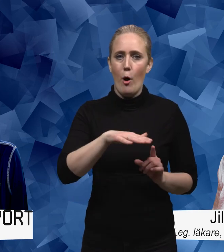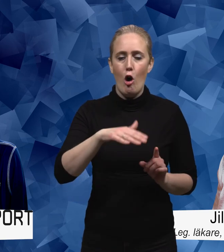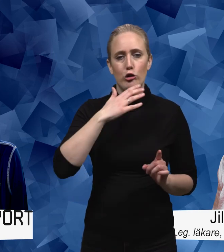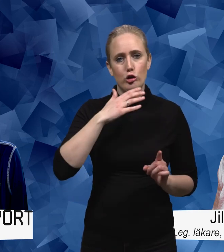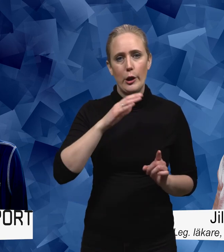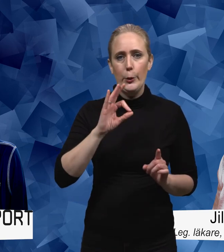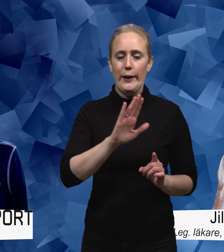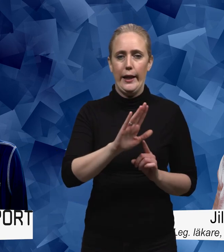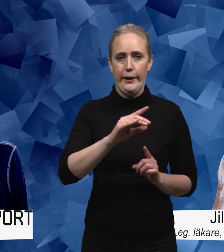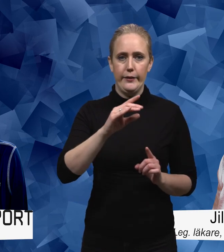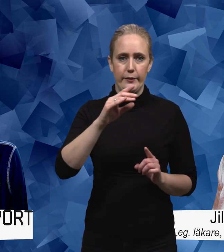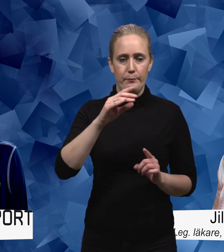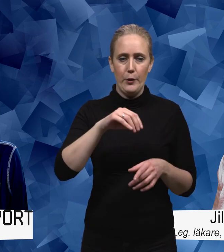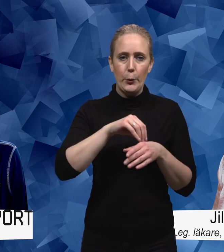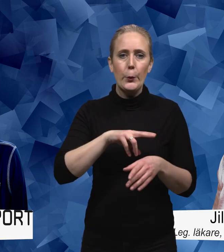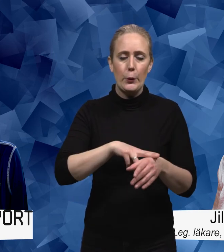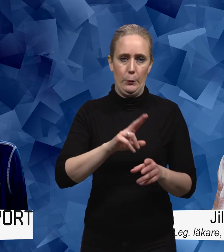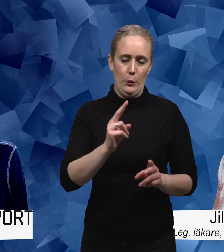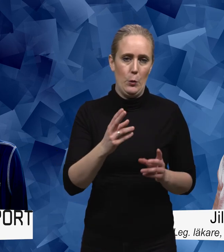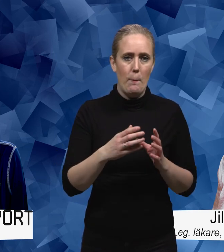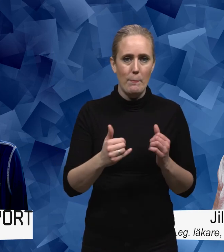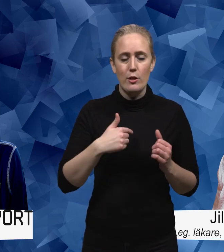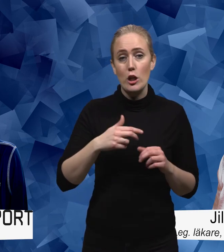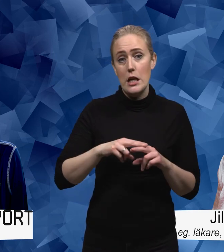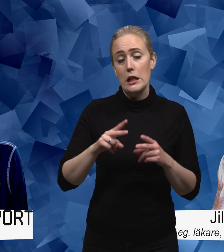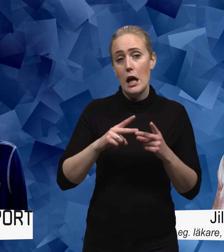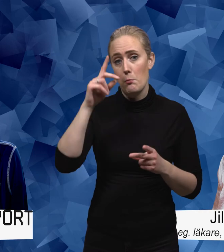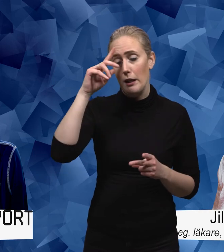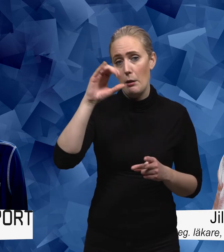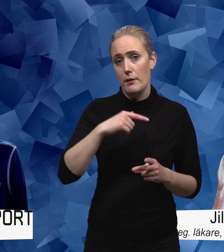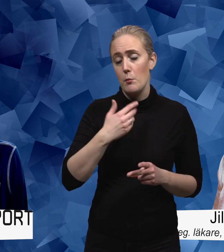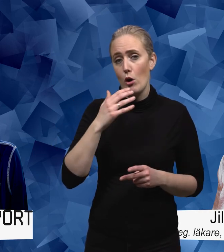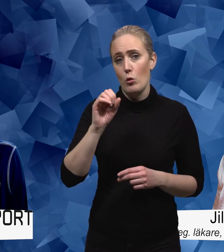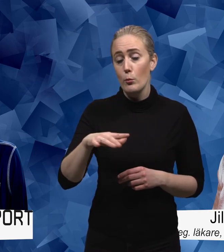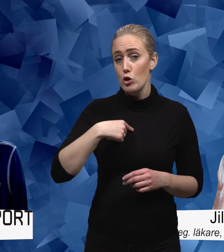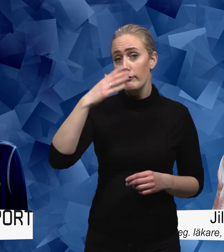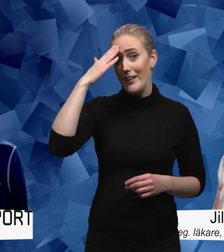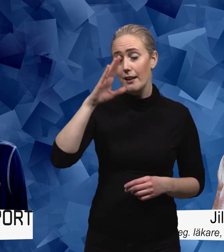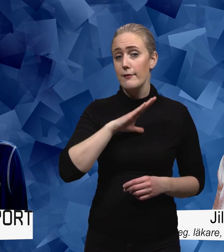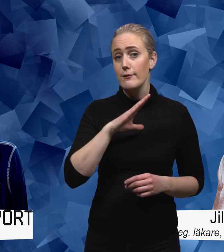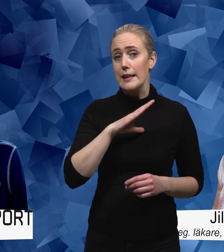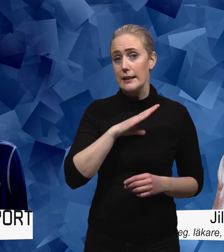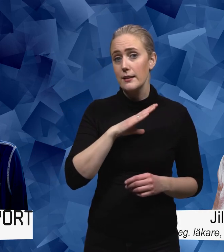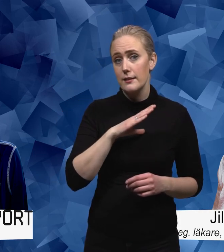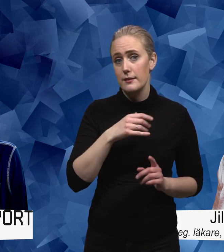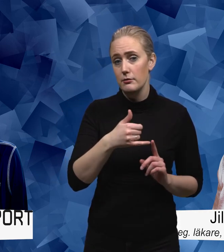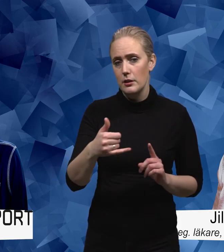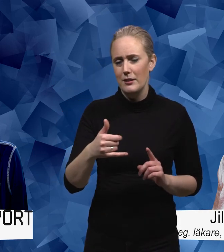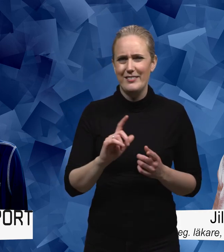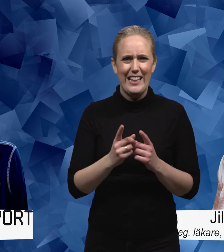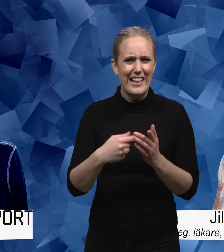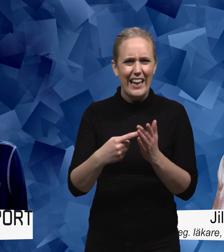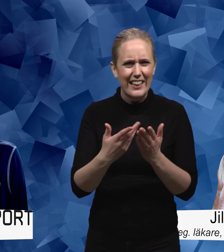barn och unga jag känner väl till de här begreppen som vi pratar om då tänker jag och vet att det förekommer kanske inte helt